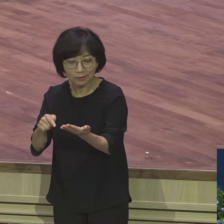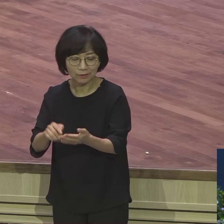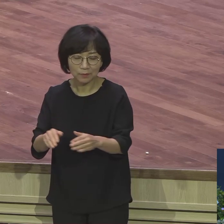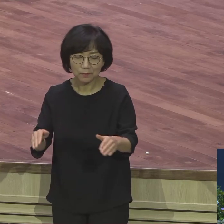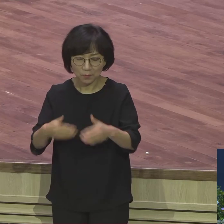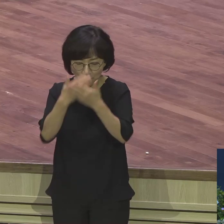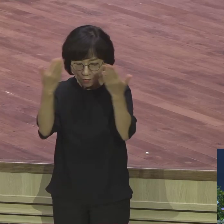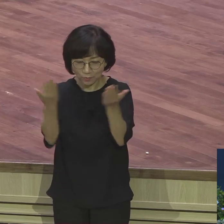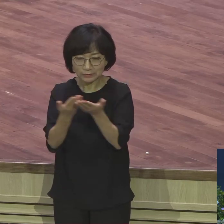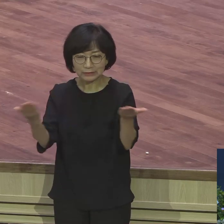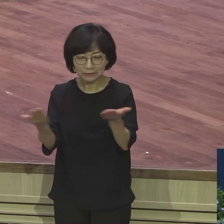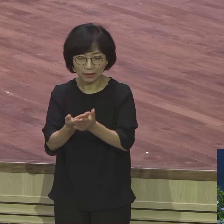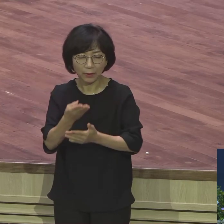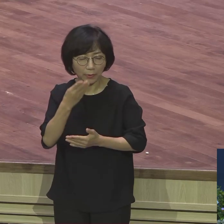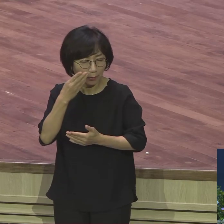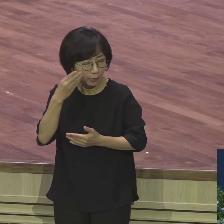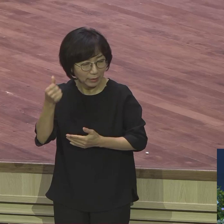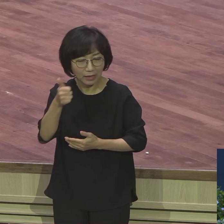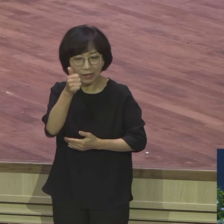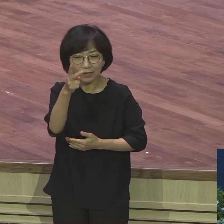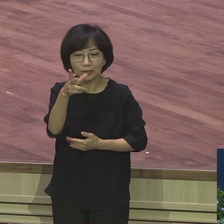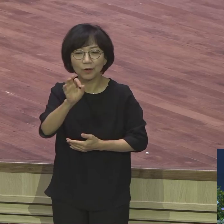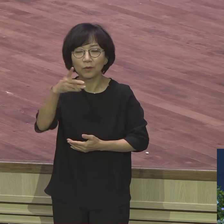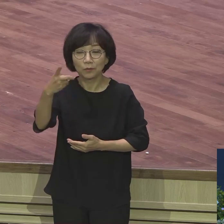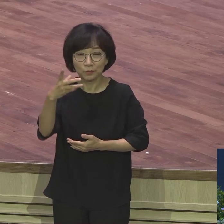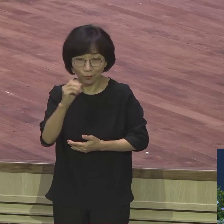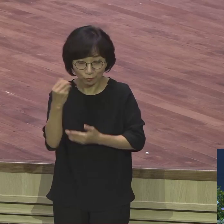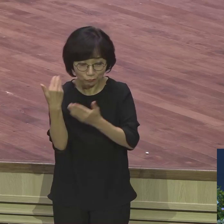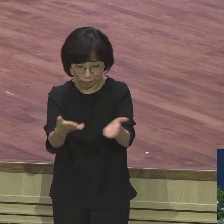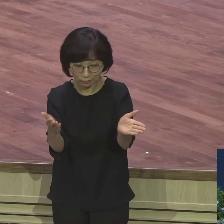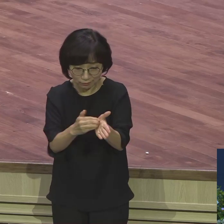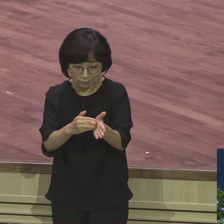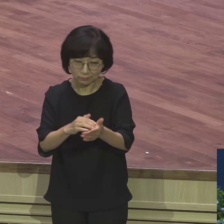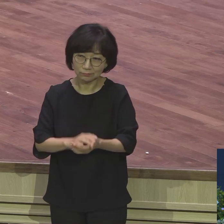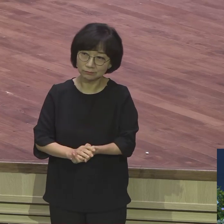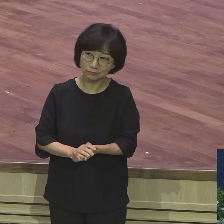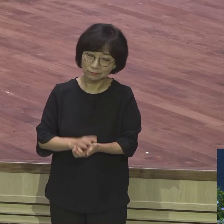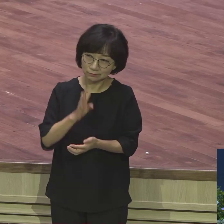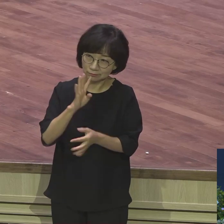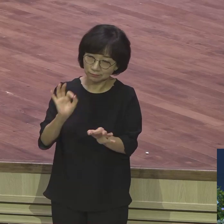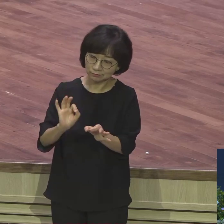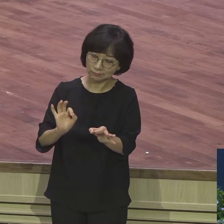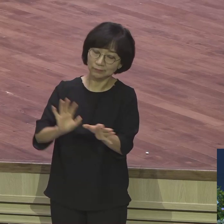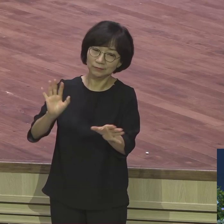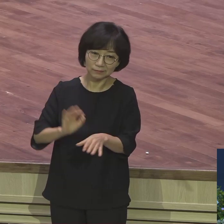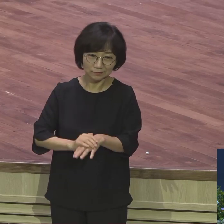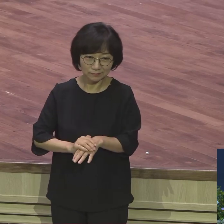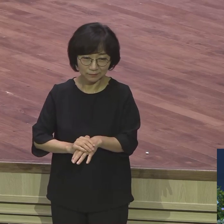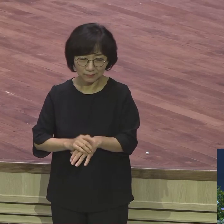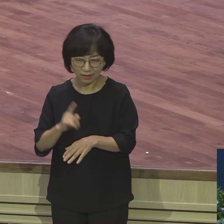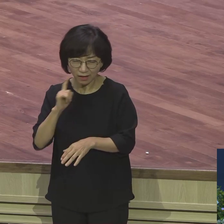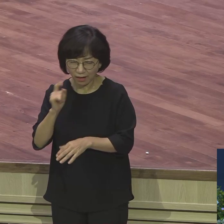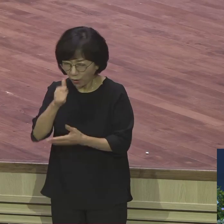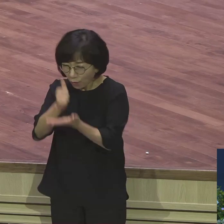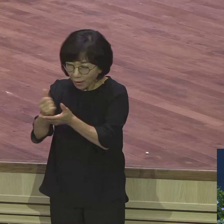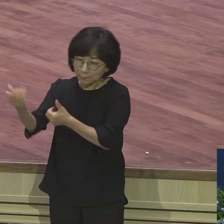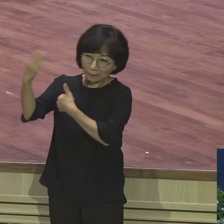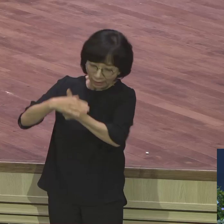형통 깨서더라. 감옥 갔는데. 그도 누명을 쓰고 억울하게 감옥 갔는데